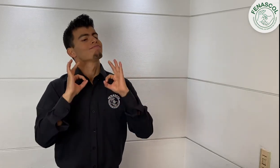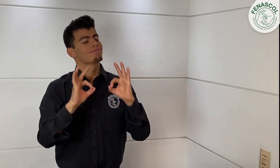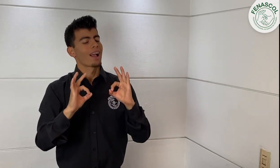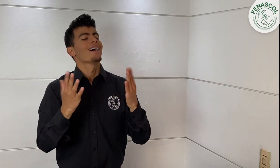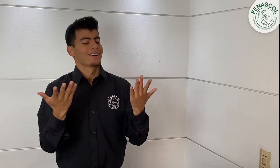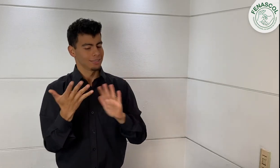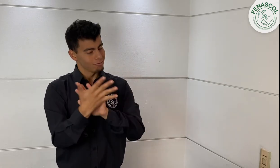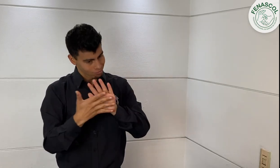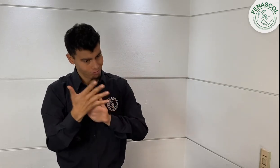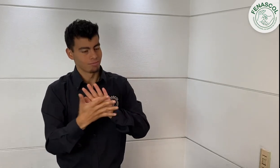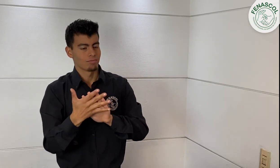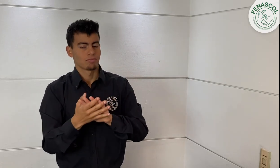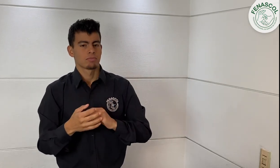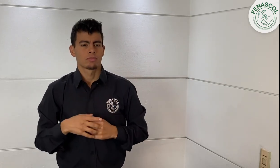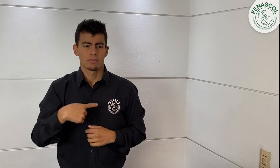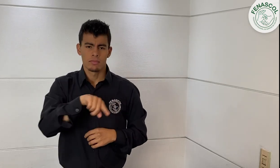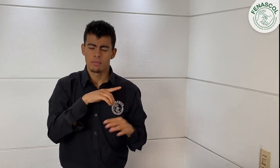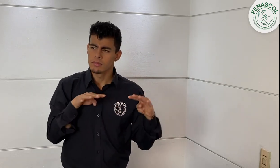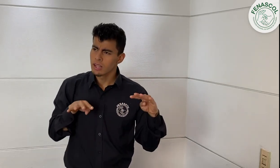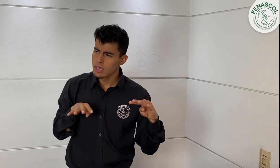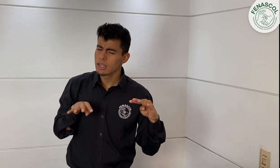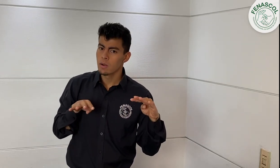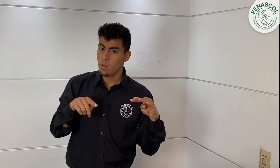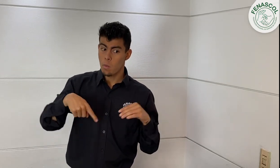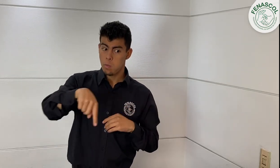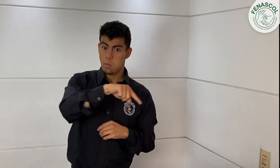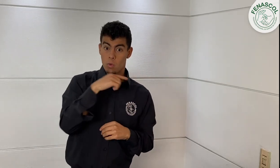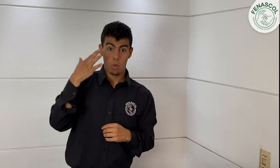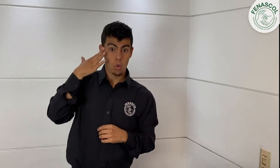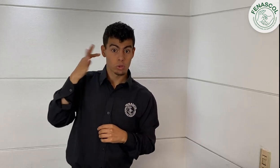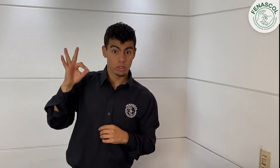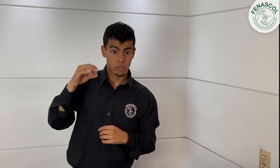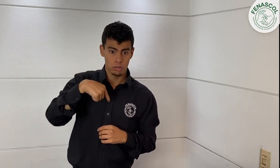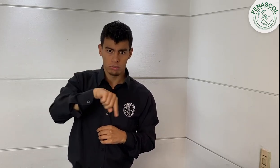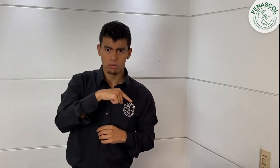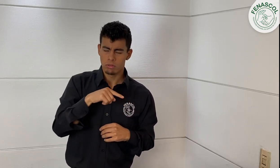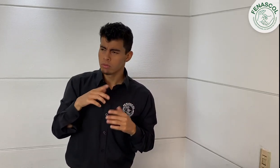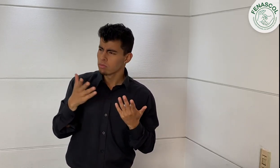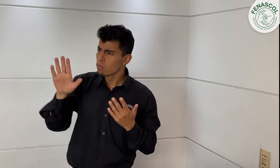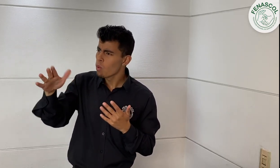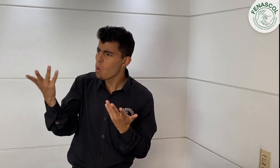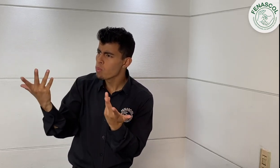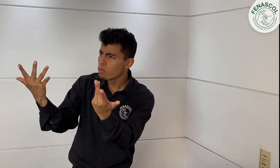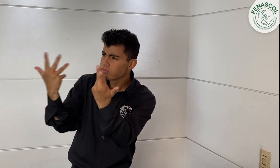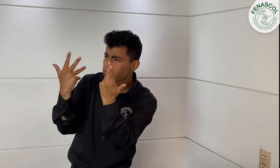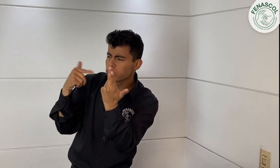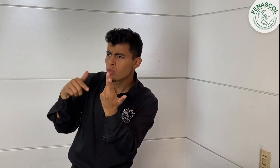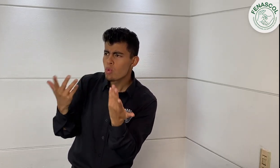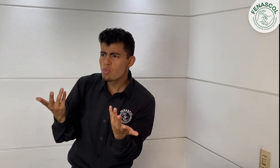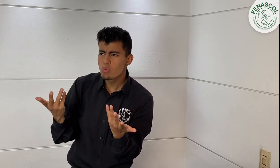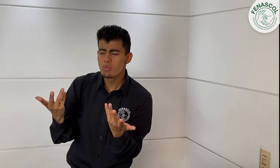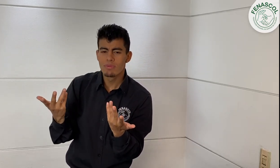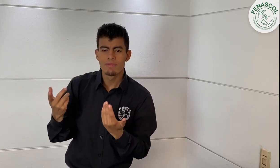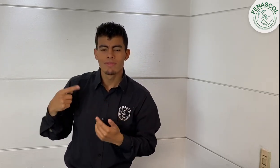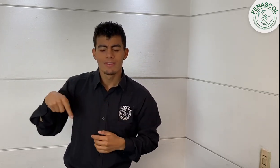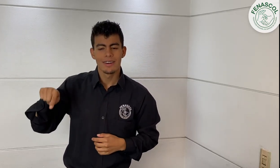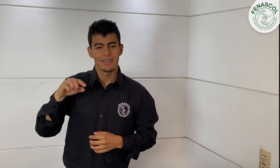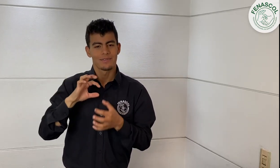posibilidad de una excelente comunicación para la comunidad sorda. Dicha temática generó inquietud en los asistentes y se